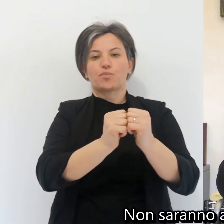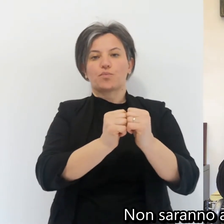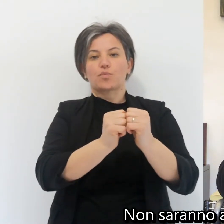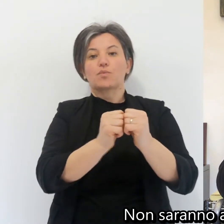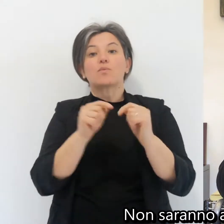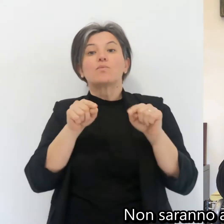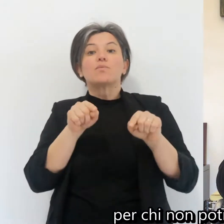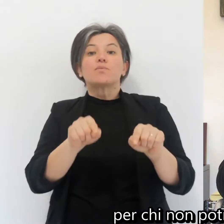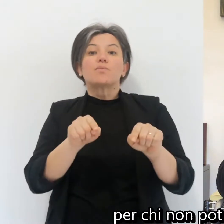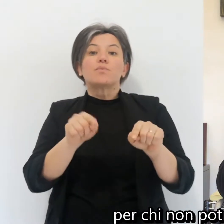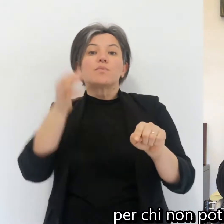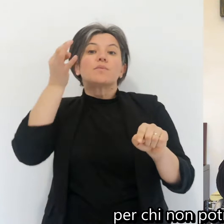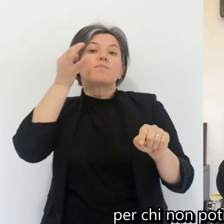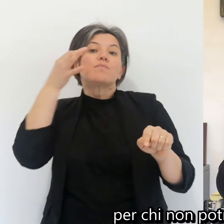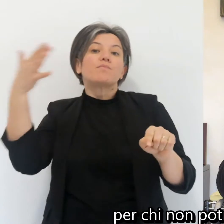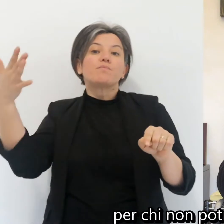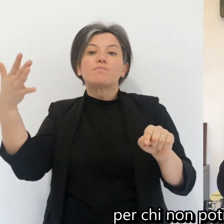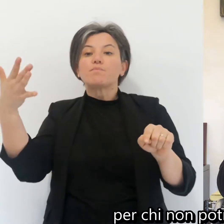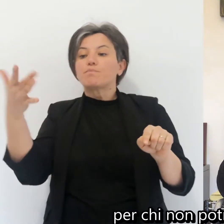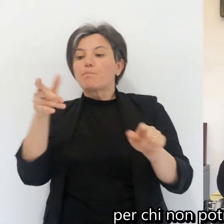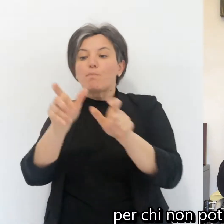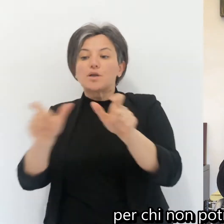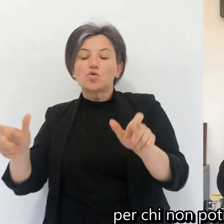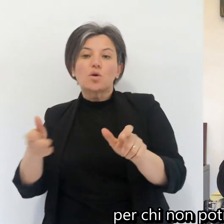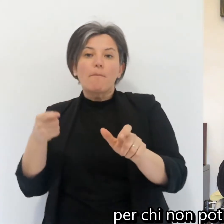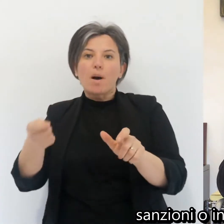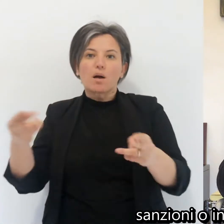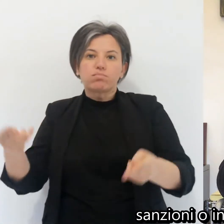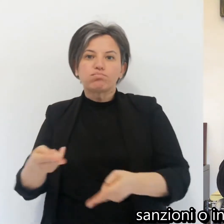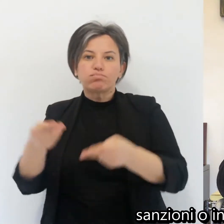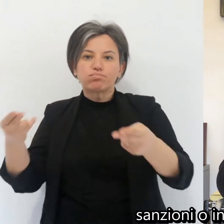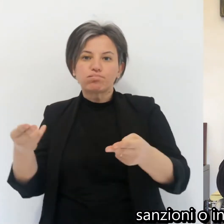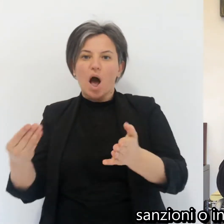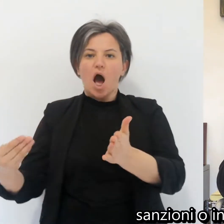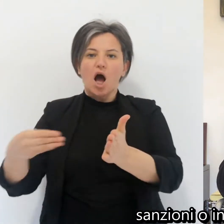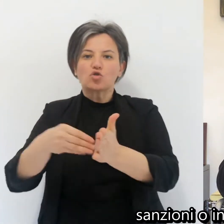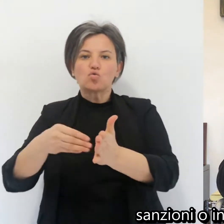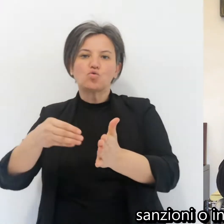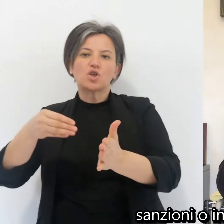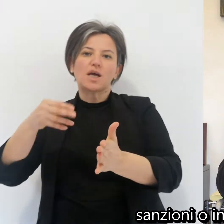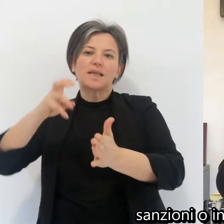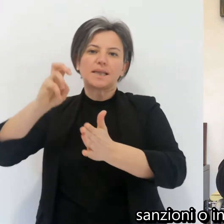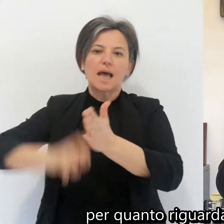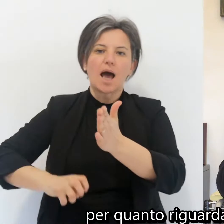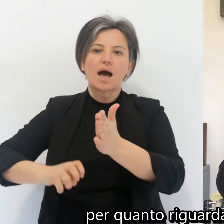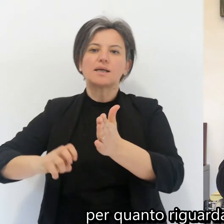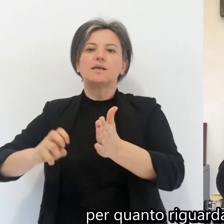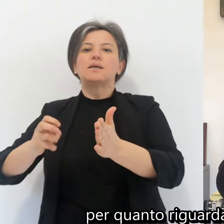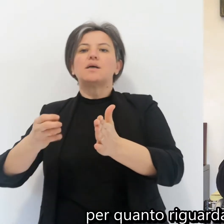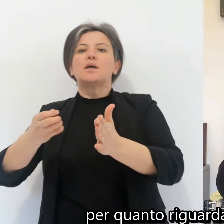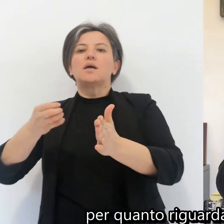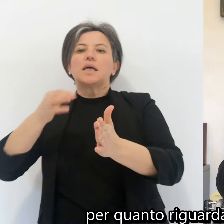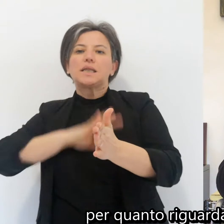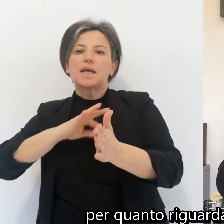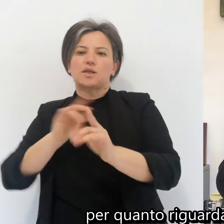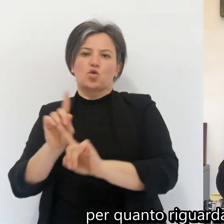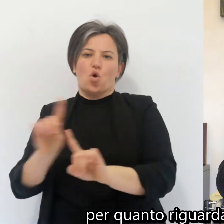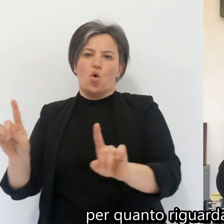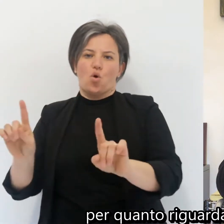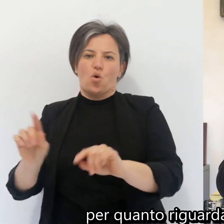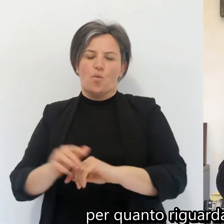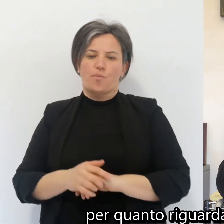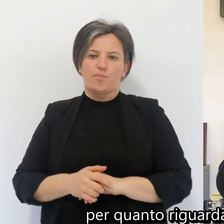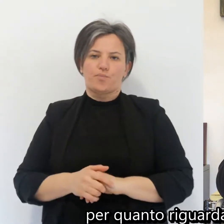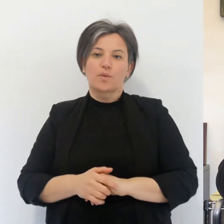applicati per chi non potrà pagare sanzioni o interessi per quanto riguarda i